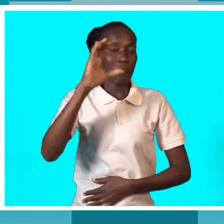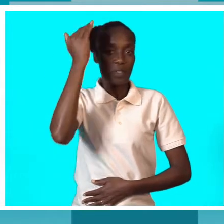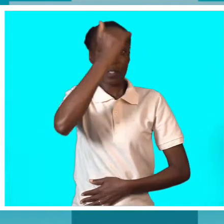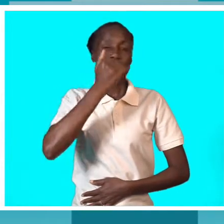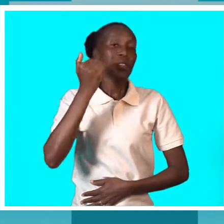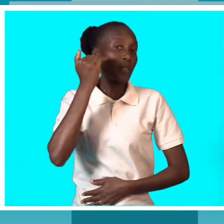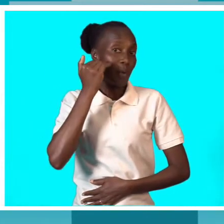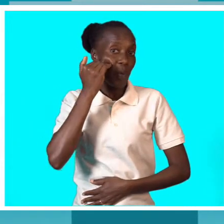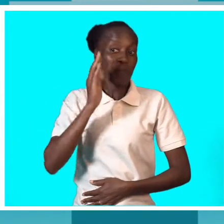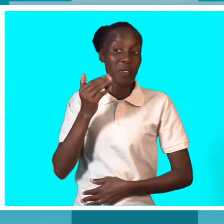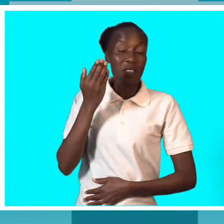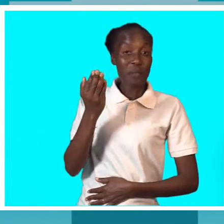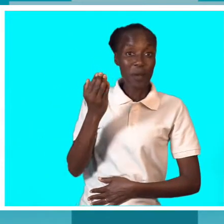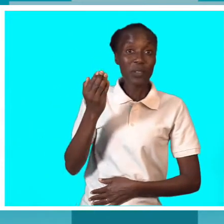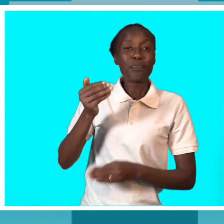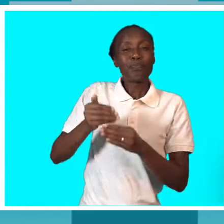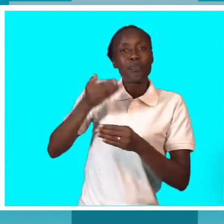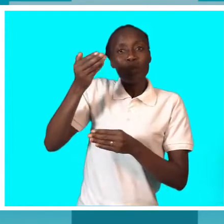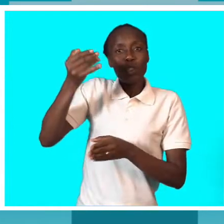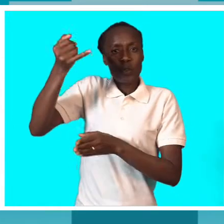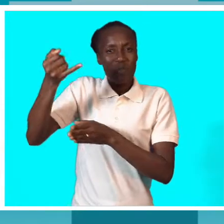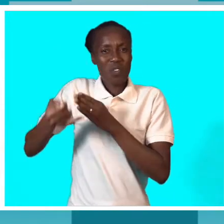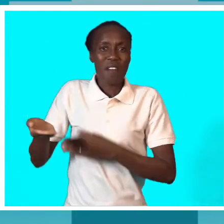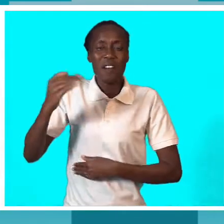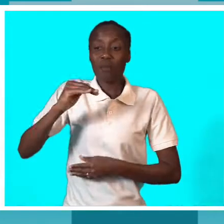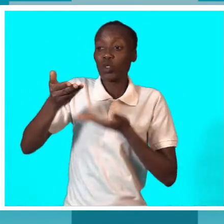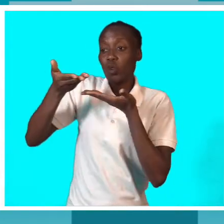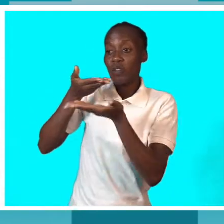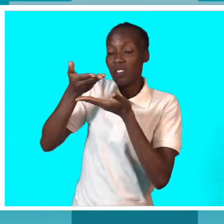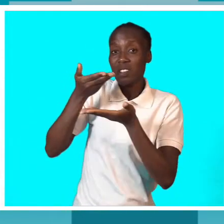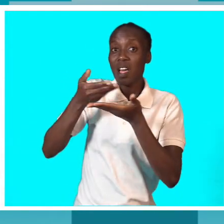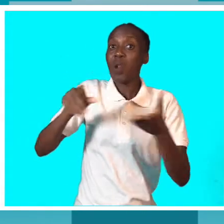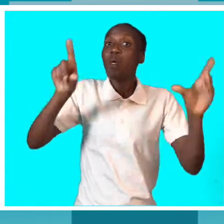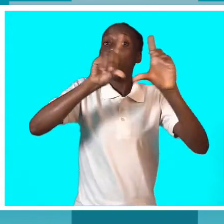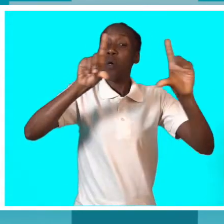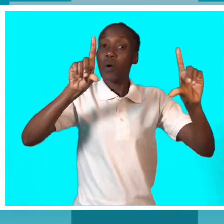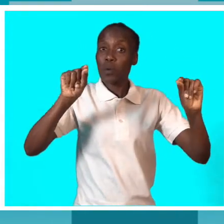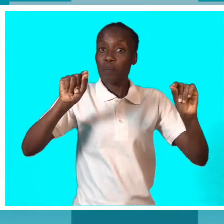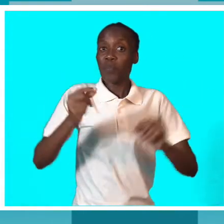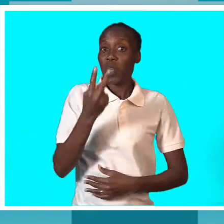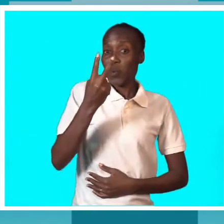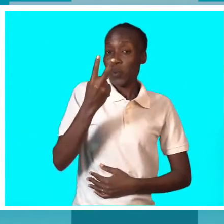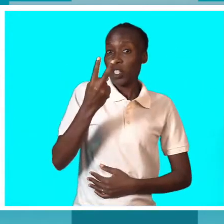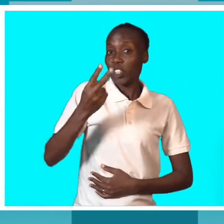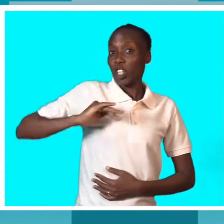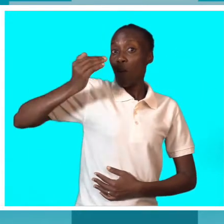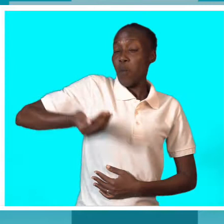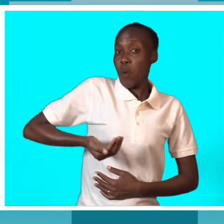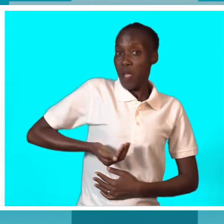província de Manica, em relação a duas senhoras. Sabemos que há problemas sérios ao acesso ao emprego para as pessoas com